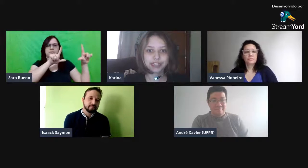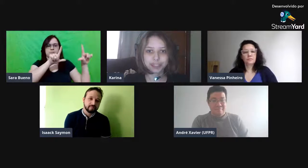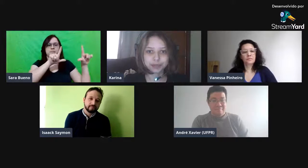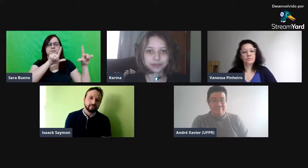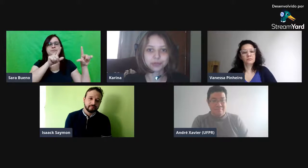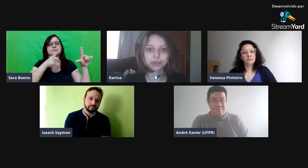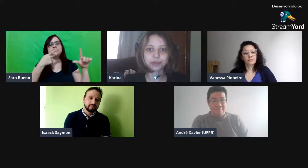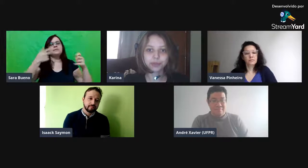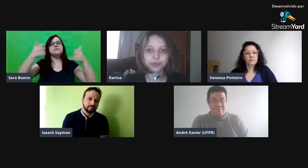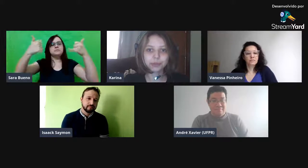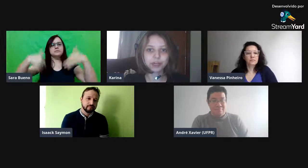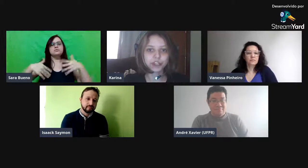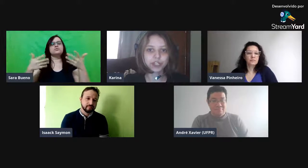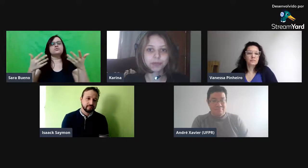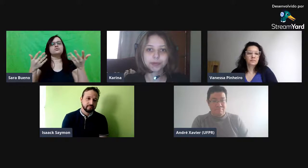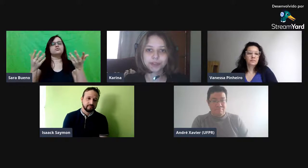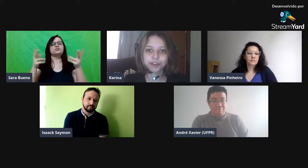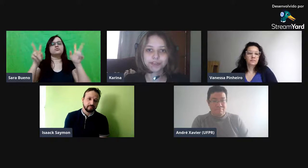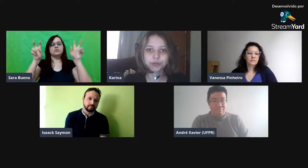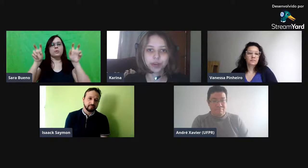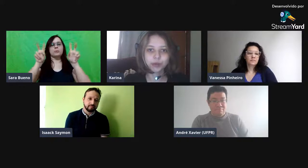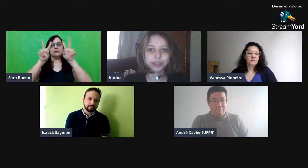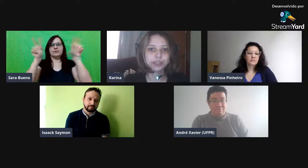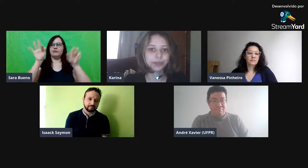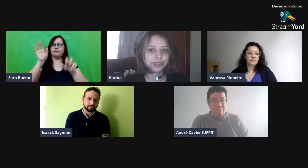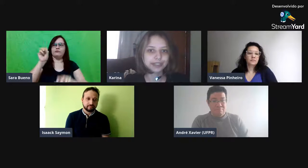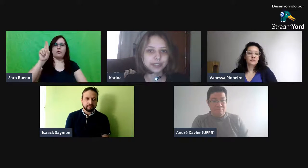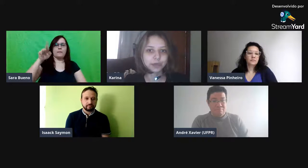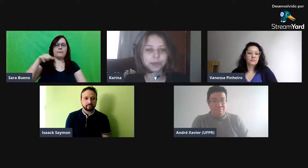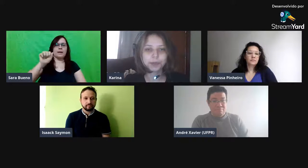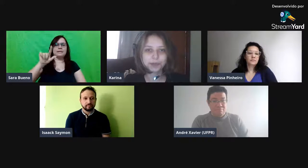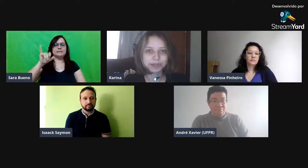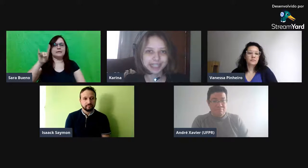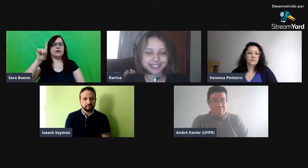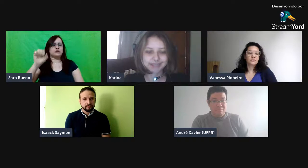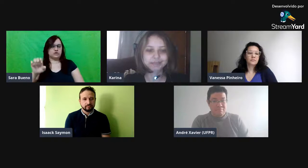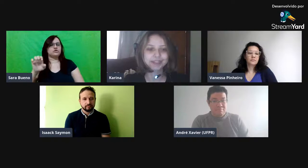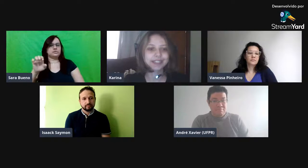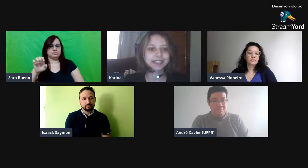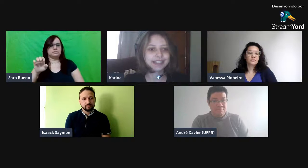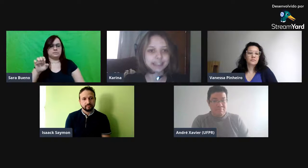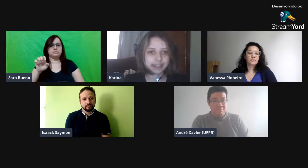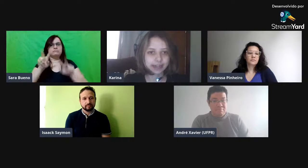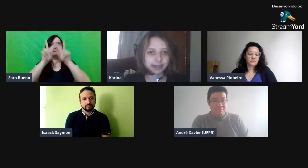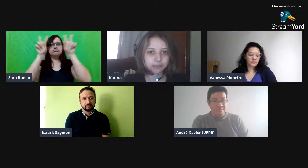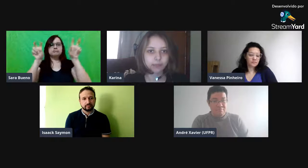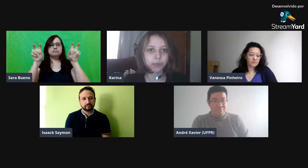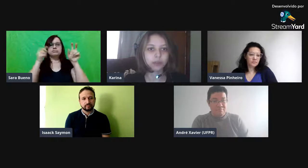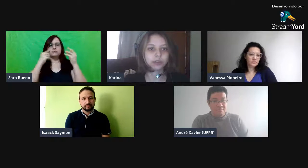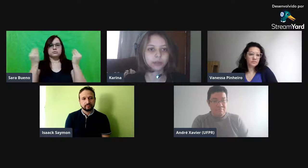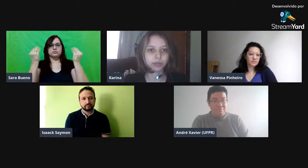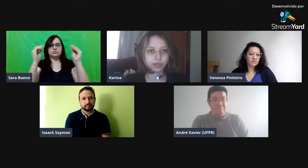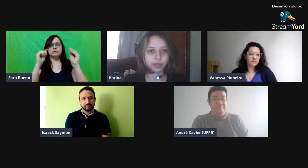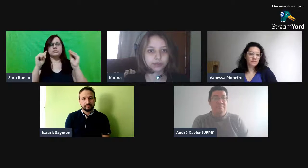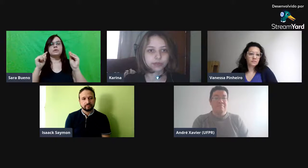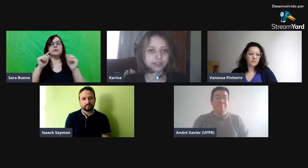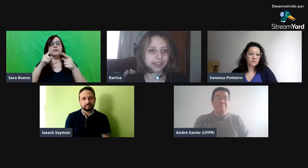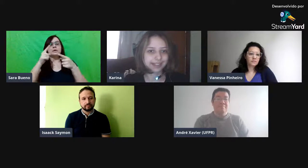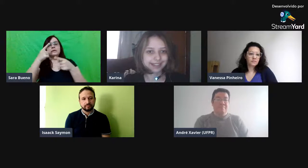Libras, um estudo a partir da prosódia visual em entonação e proeminência. Isaac pode então colocar os seus slides.